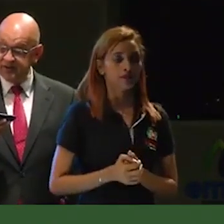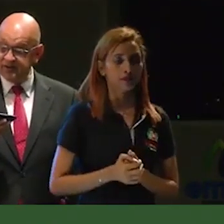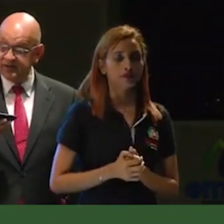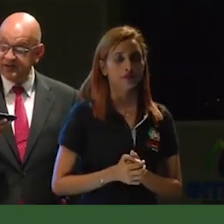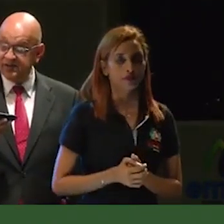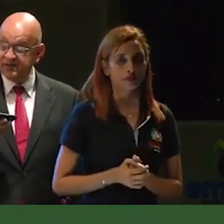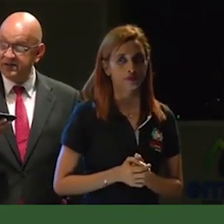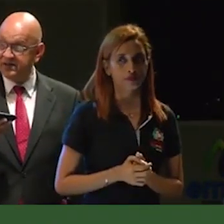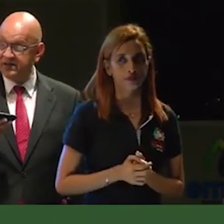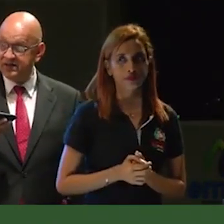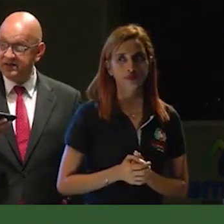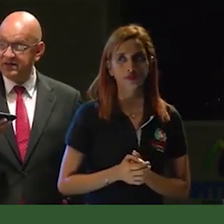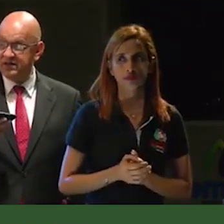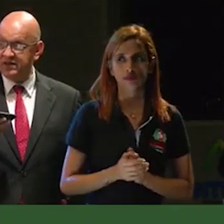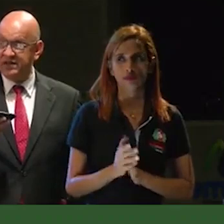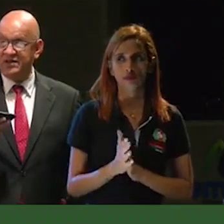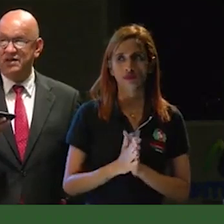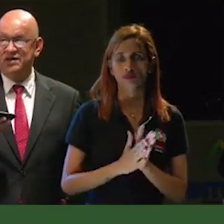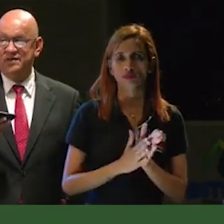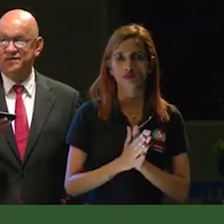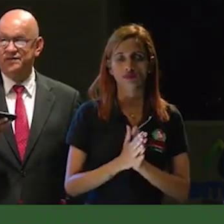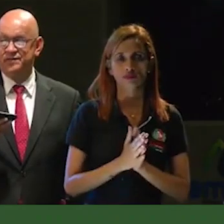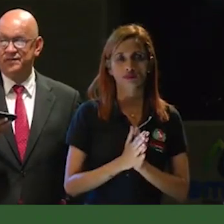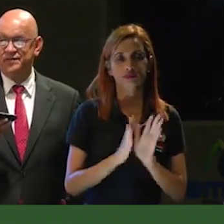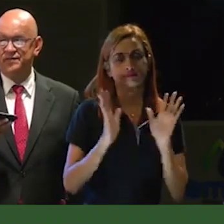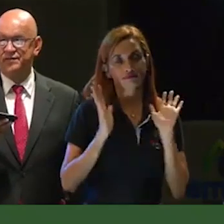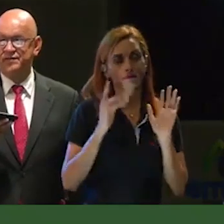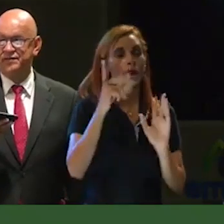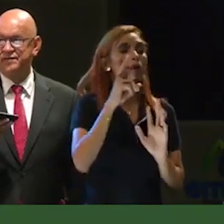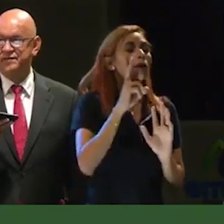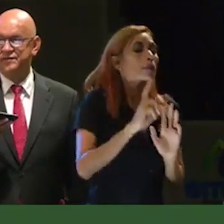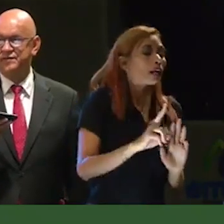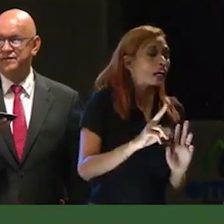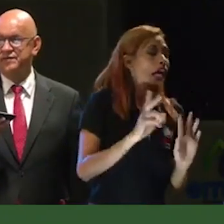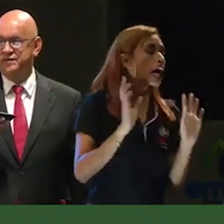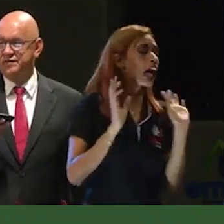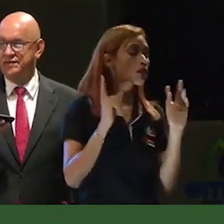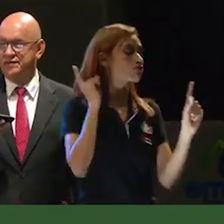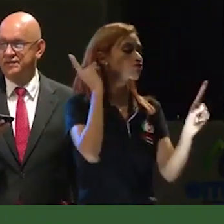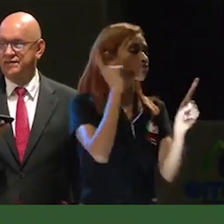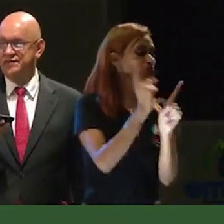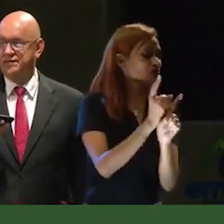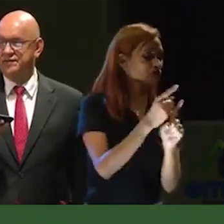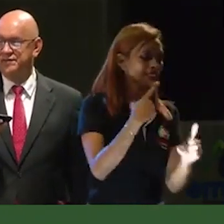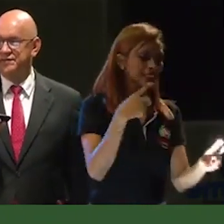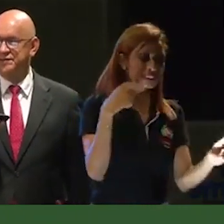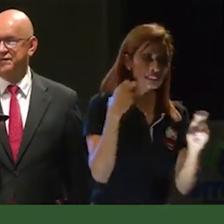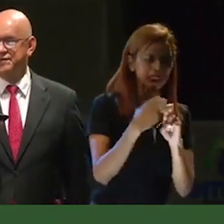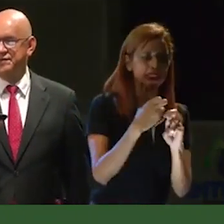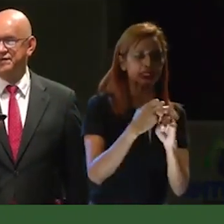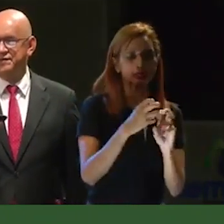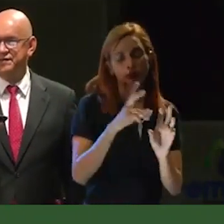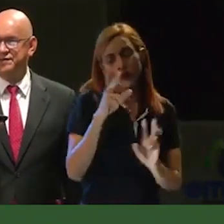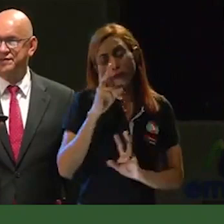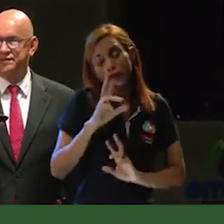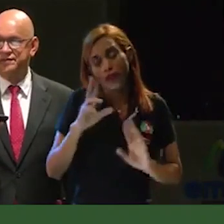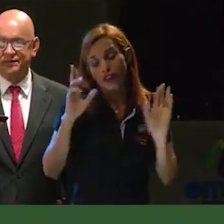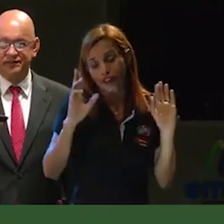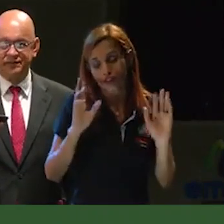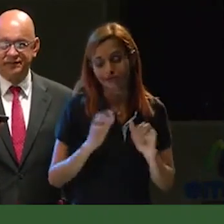Y era algo que parecía inalcanzable. Era algo